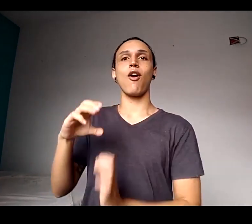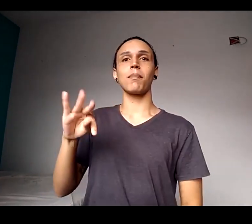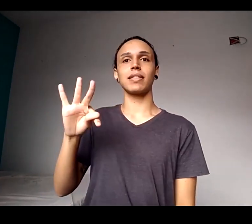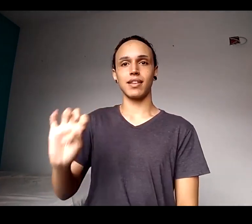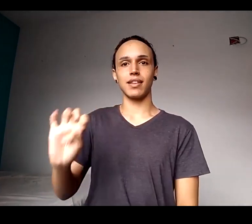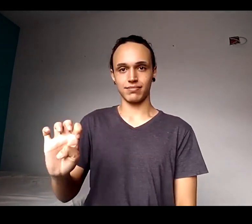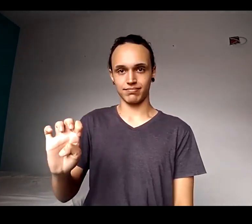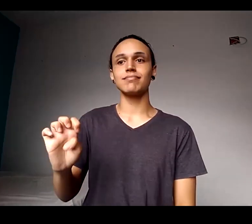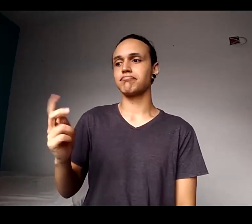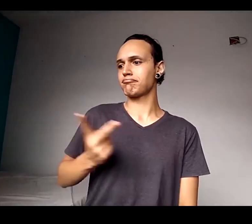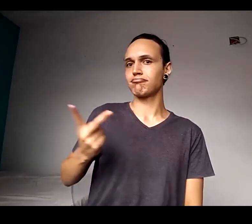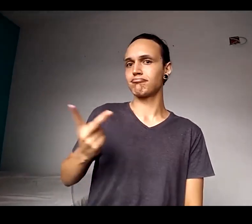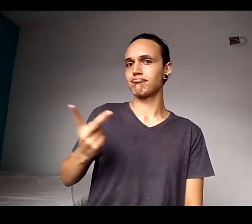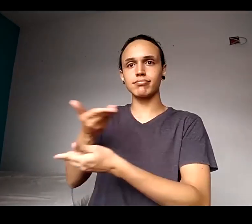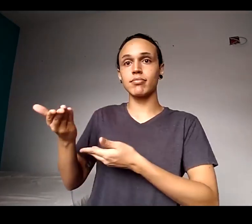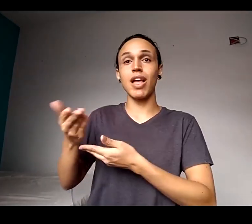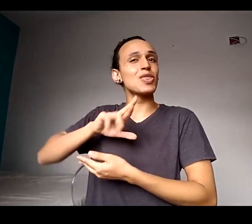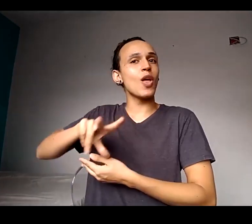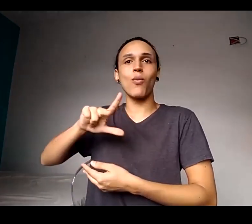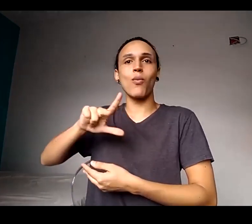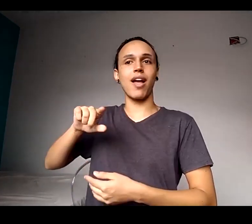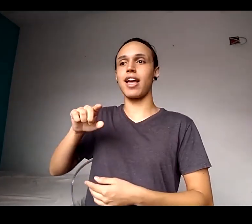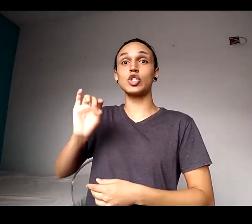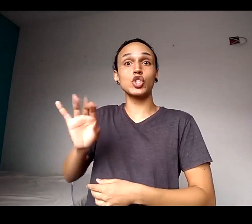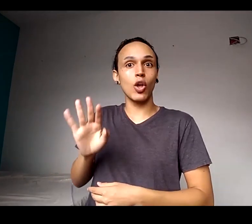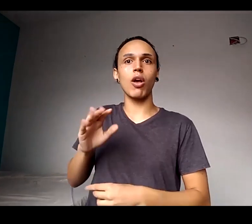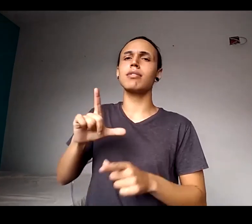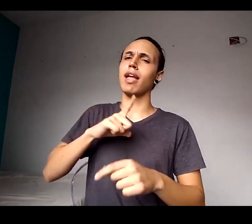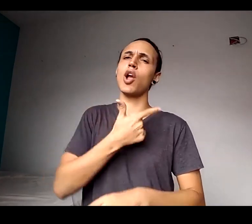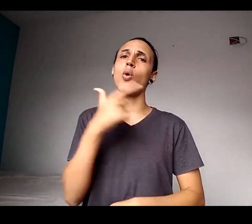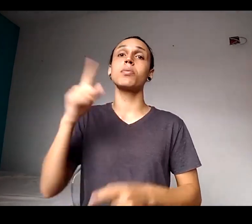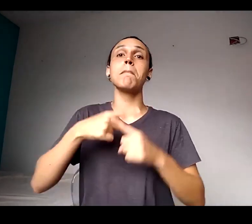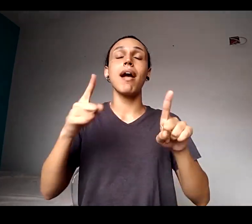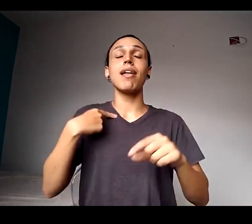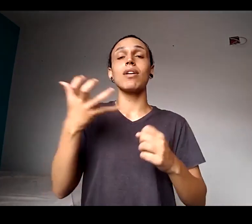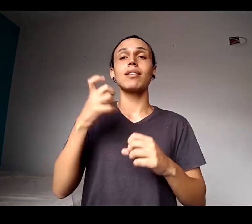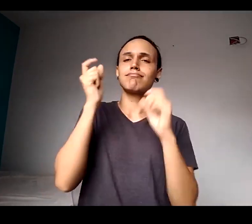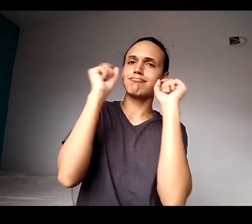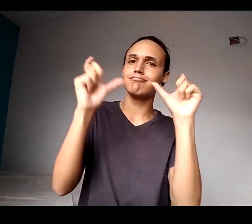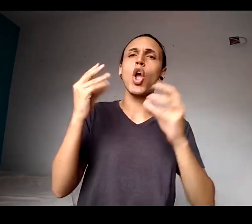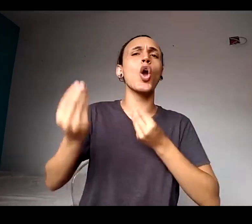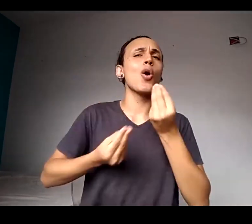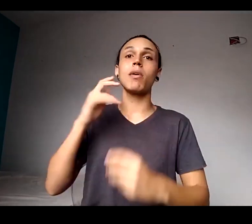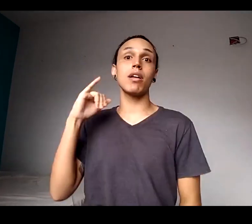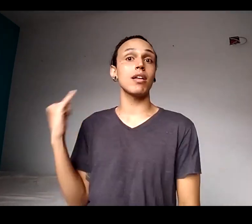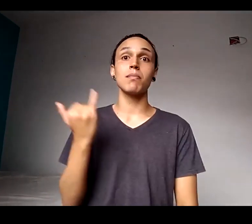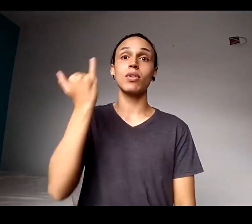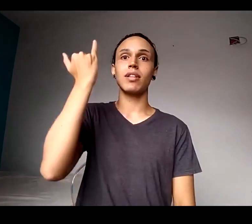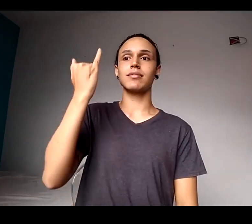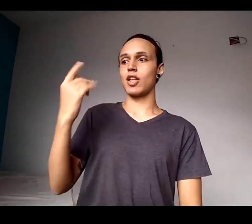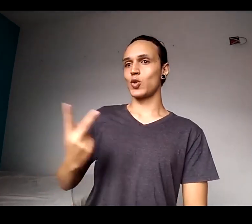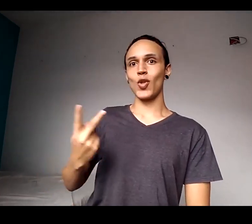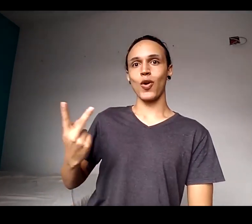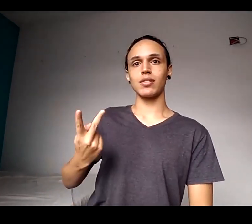queria dar destaque pela importância, pelo significado do que foi produzido a partir dessas reuniões e desses encontros.